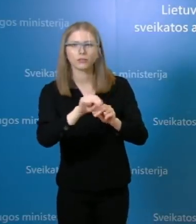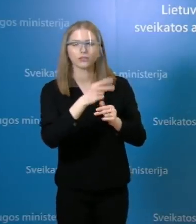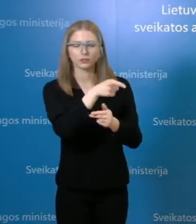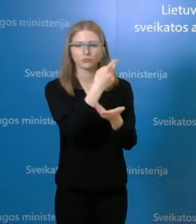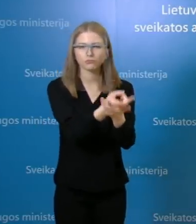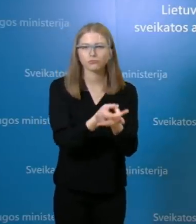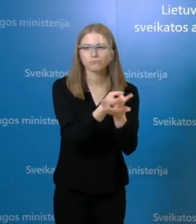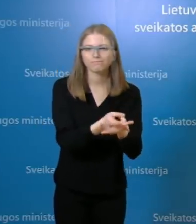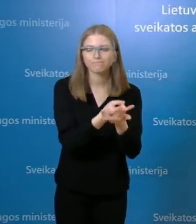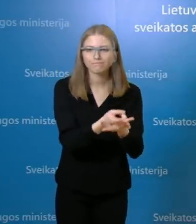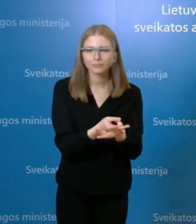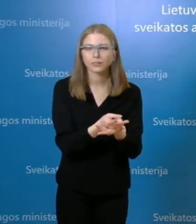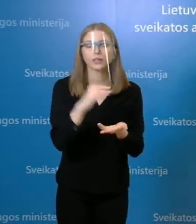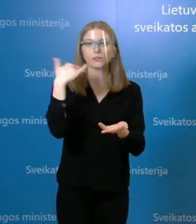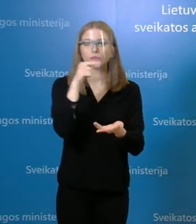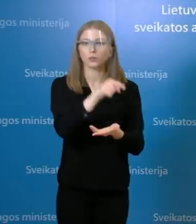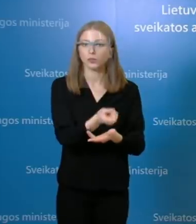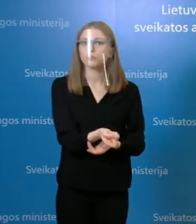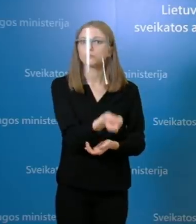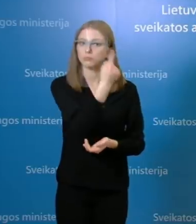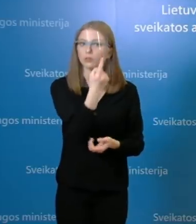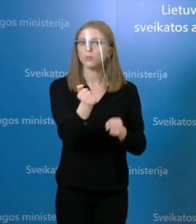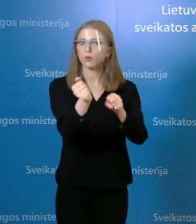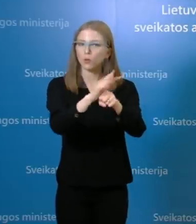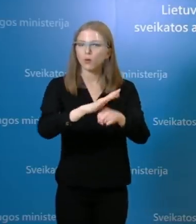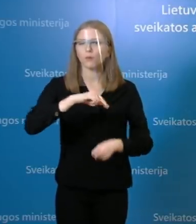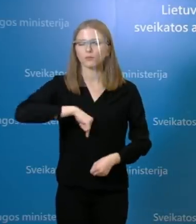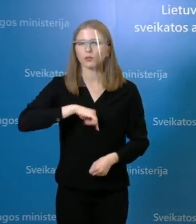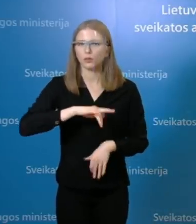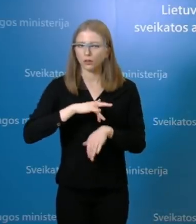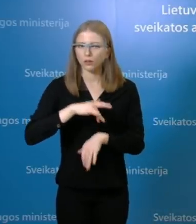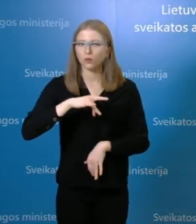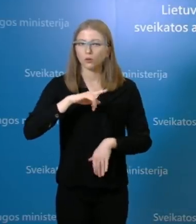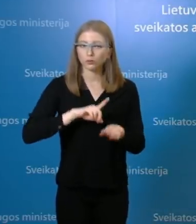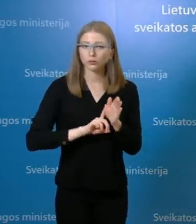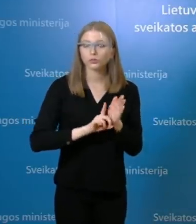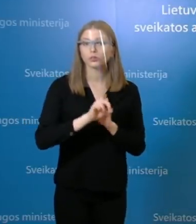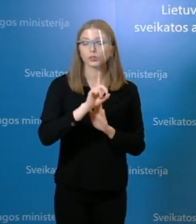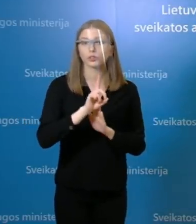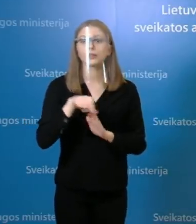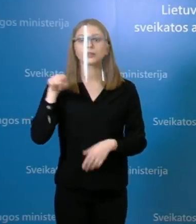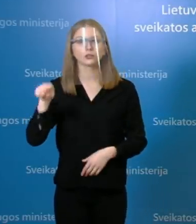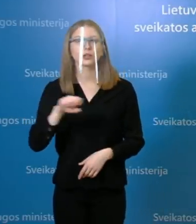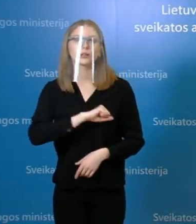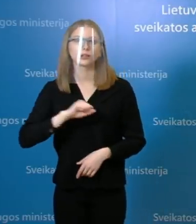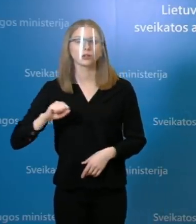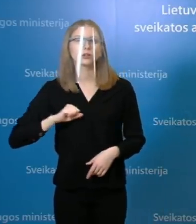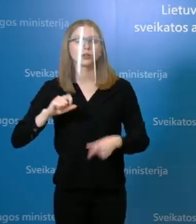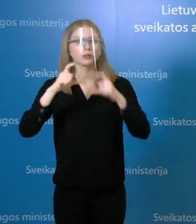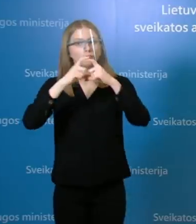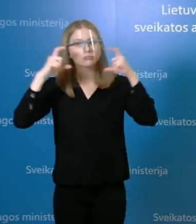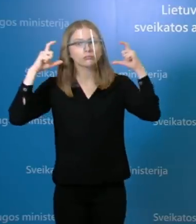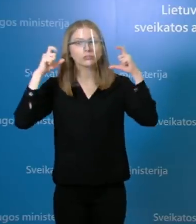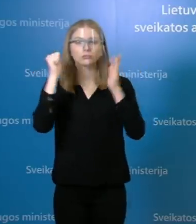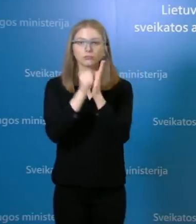koncentraciją, tai iš tikrųjų vis tiek, bet kurio atveju asmenės apsaugos priemonės, asmens veikatos priežiros įstaigoje turi